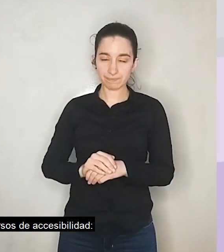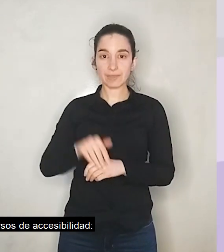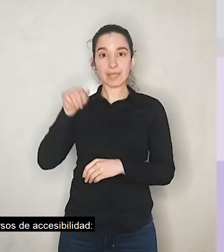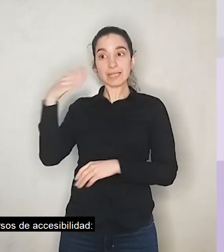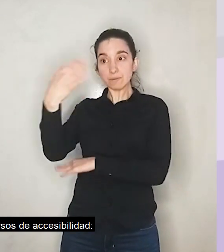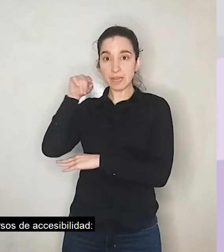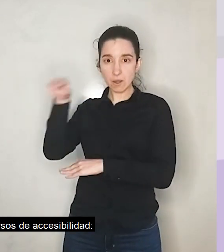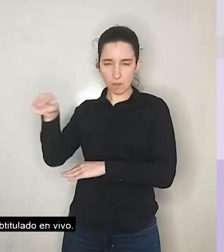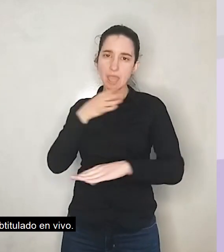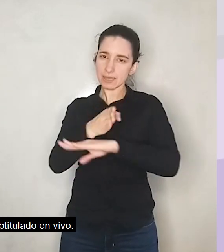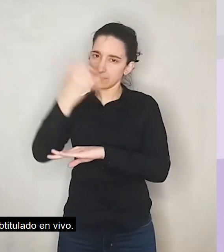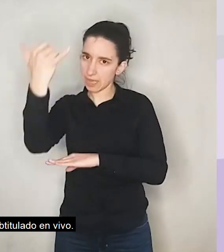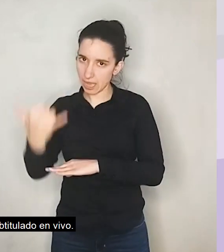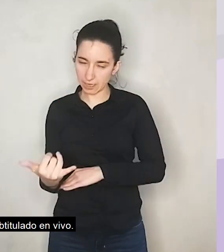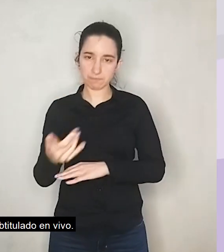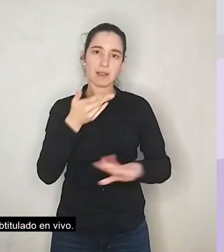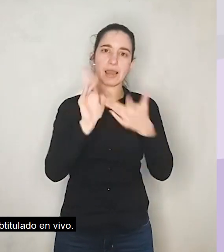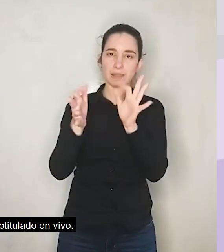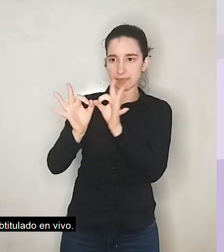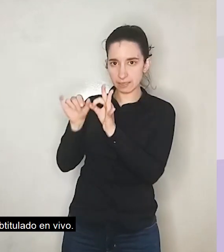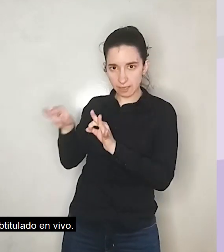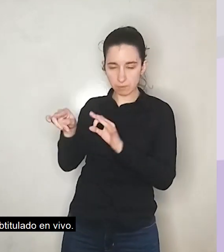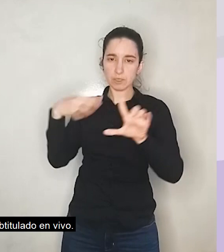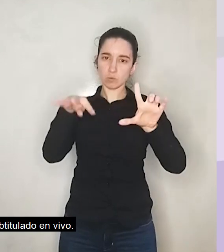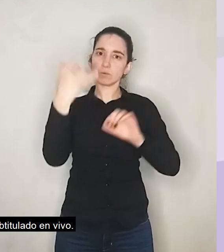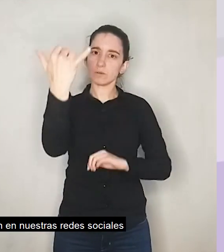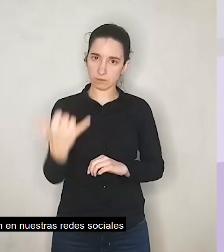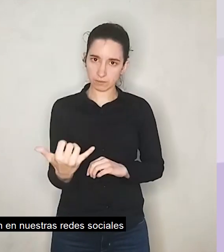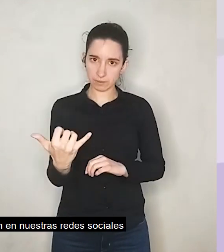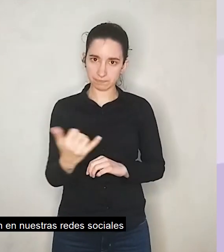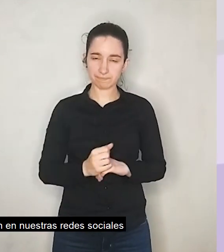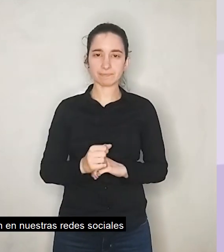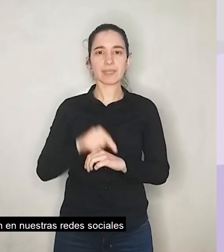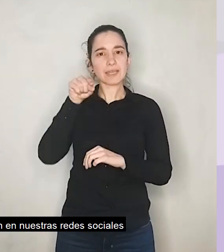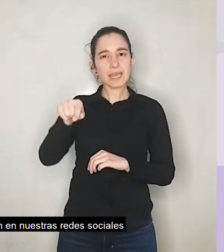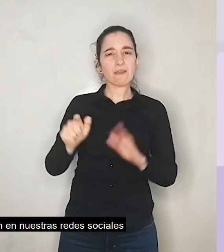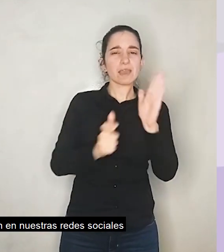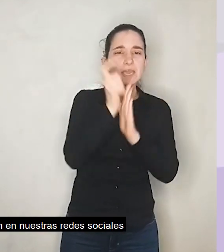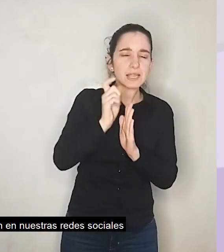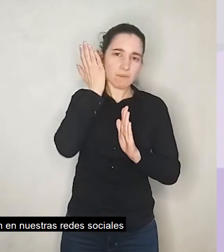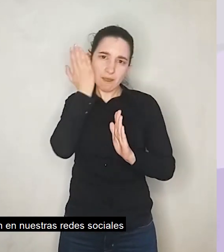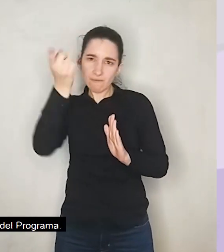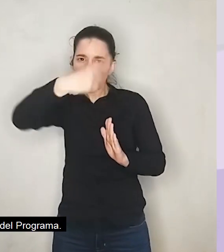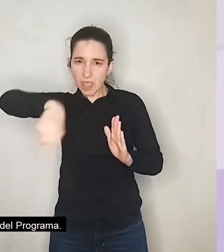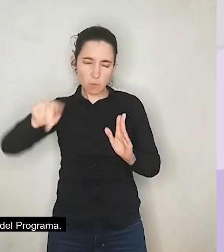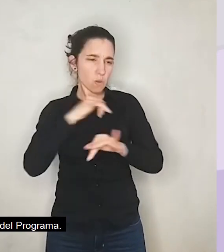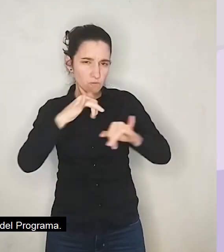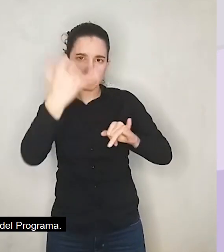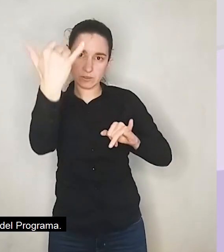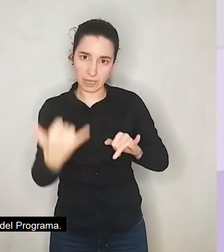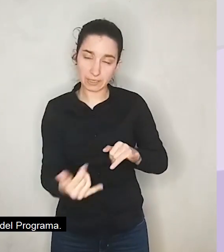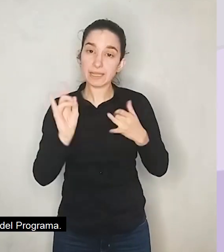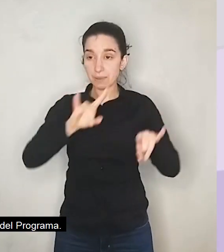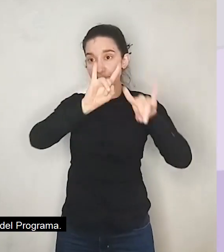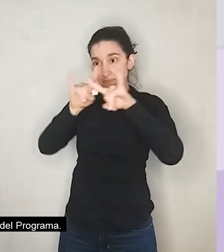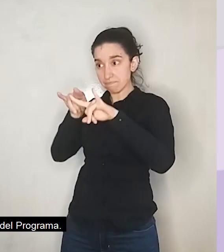cuenta con recursos de accesibilidad, lengua de señas y subtitulado en vivo. Podés encontrar más información en nuestras redes sociales y en la página web